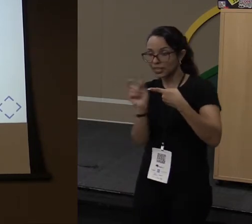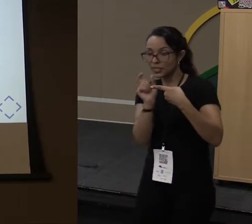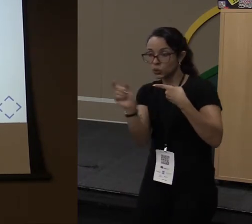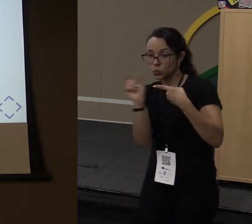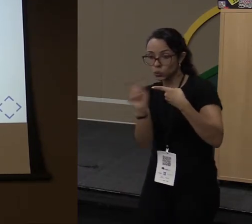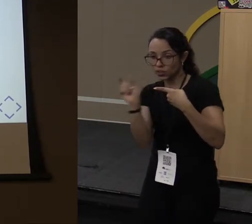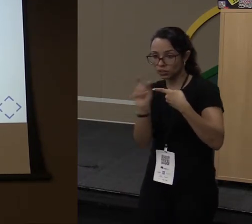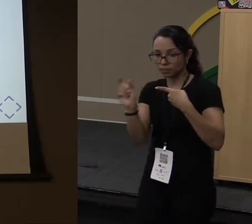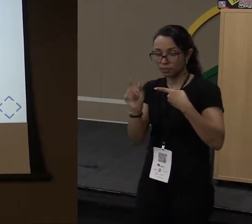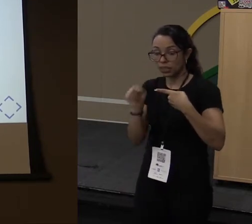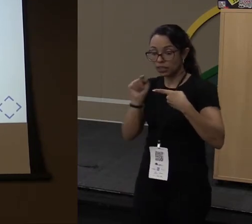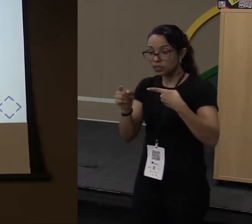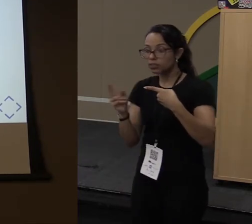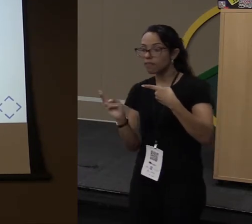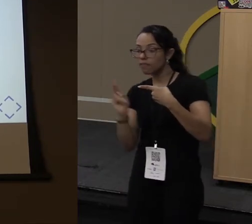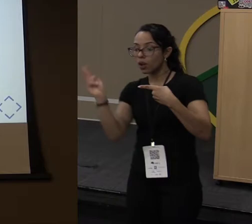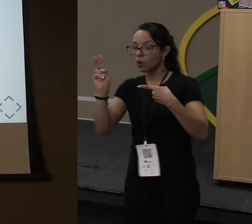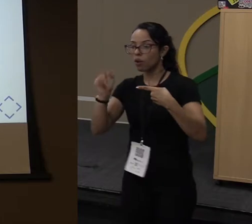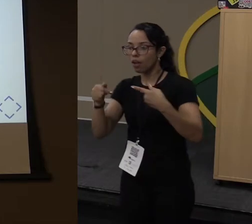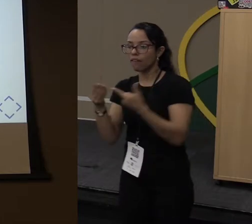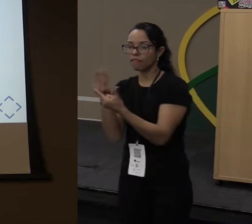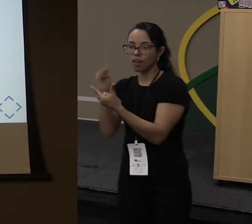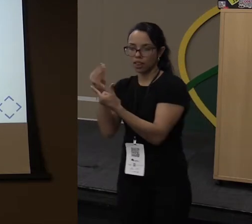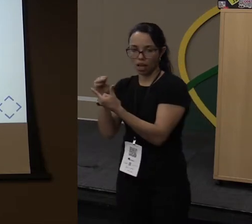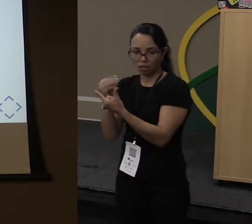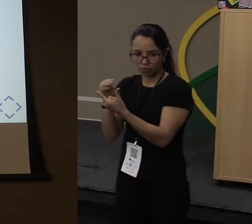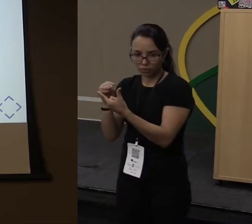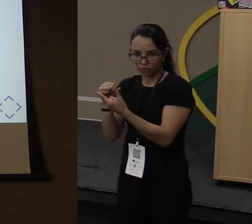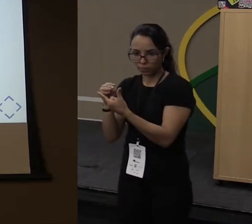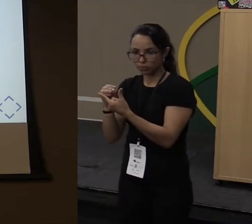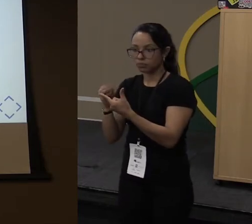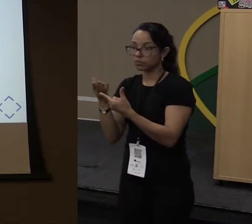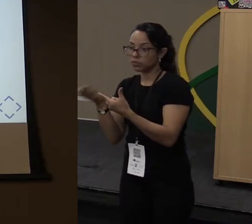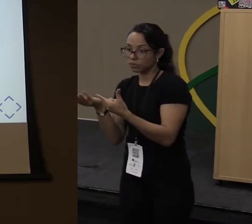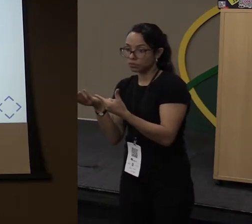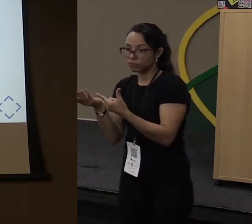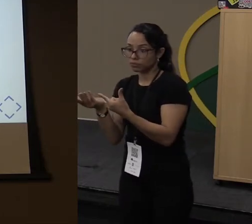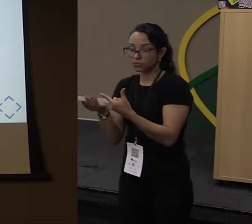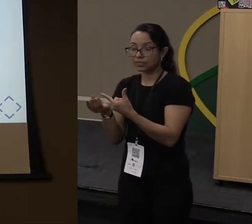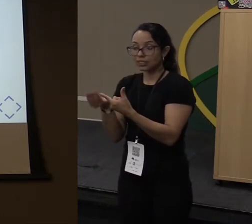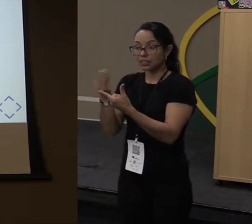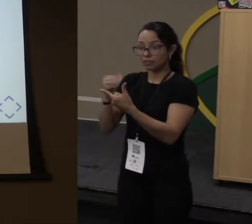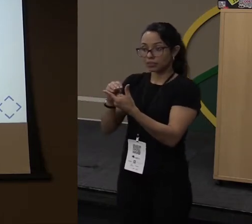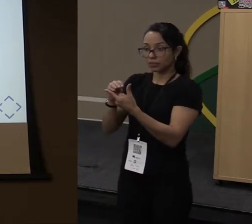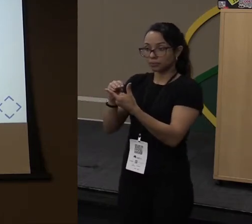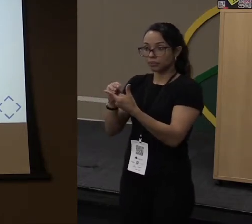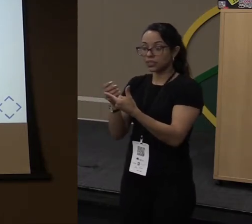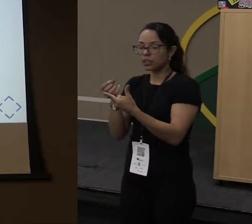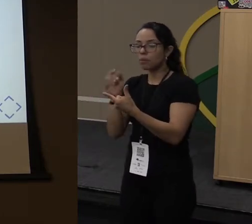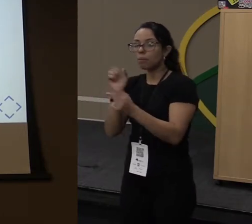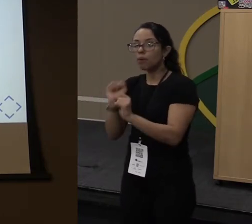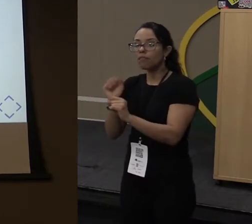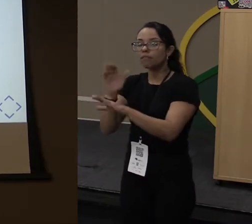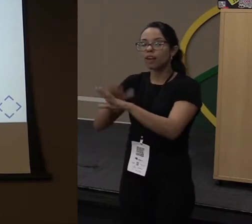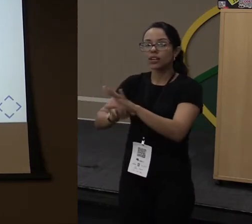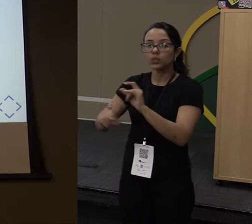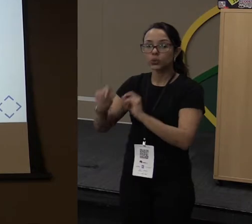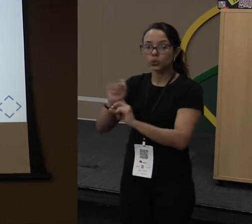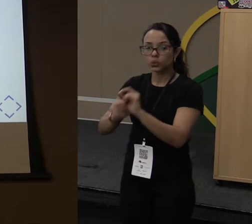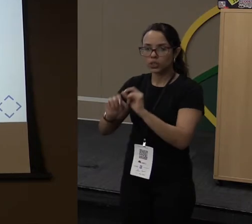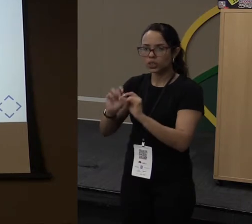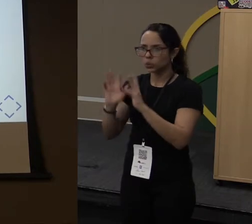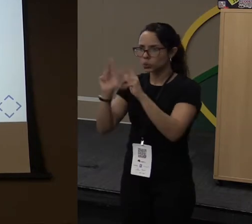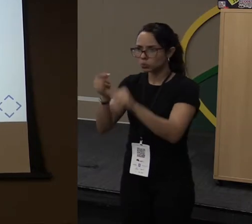Isso é valor e variável, basicamente. E agora eu posso fazer o quê? Todo mundo conhece essa